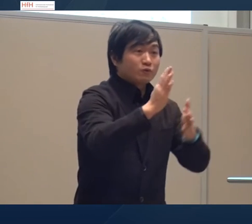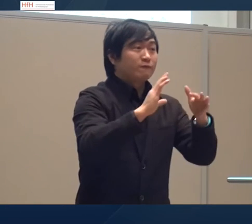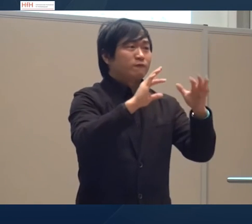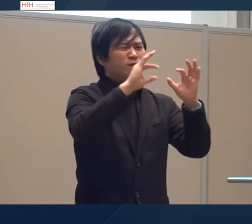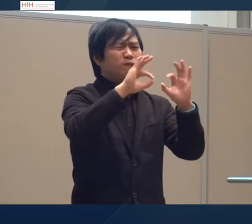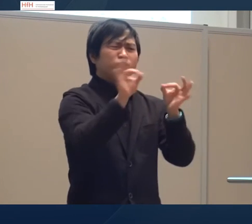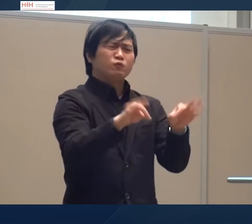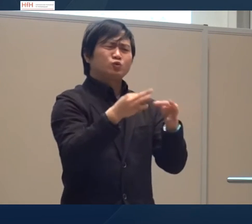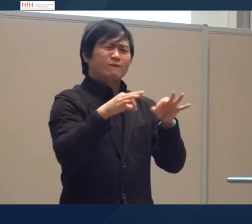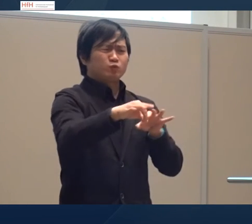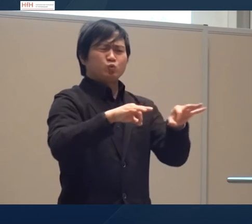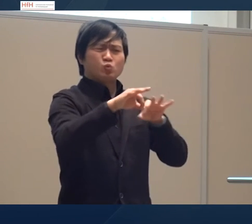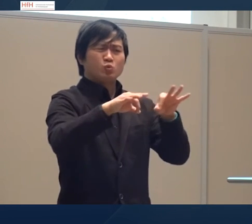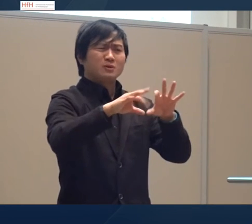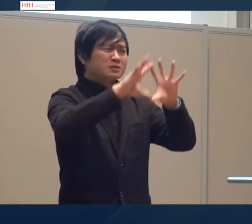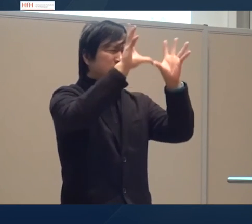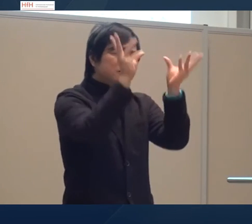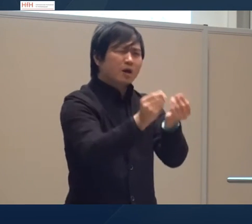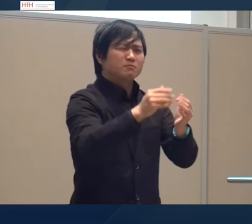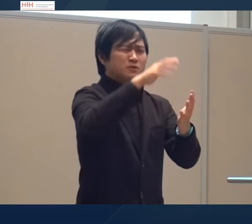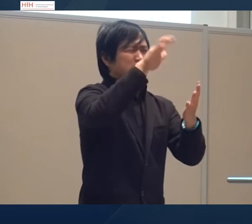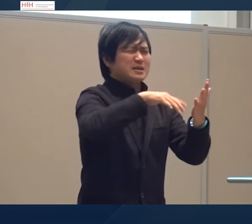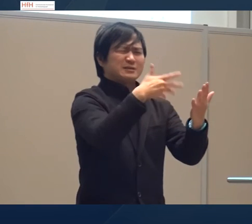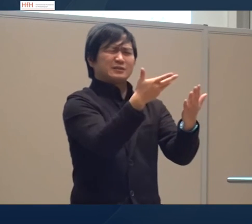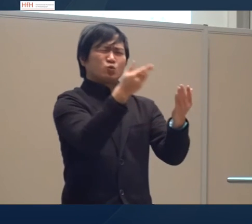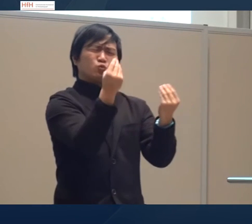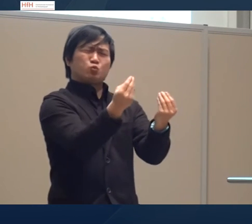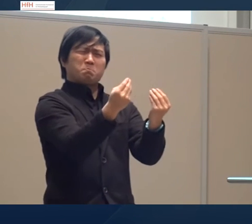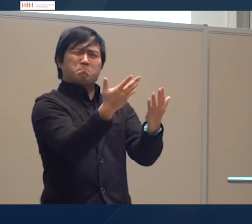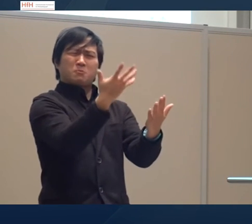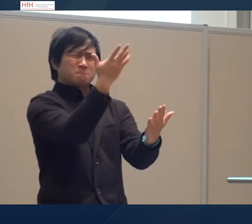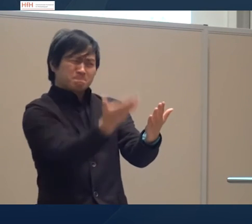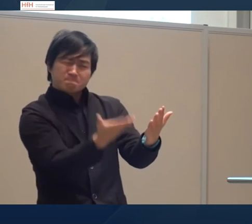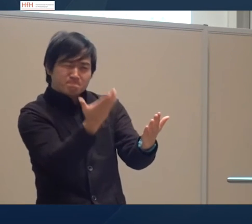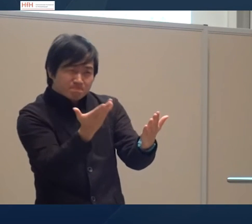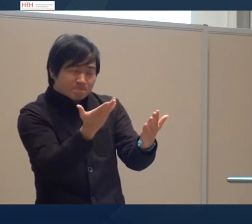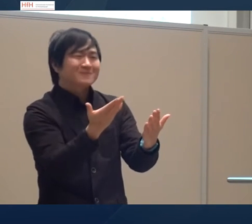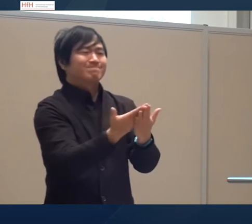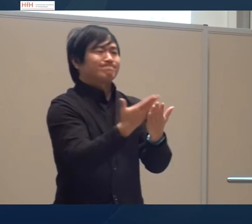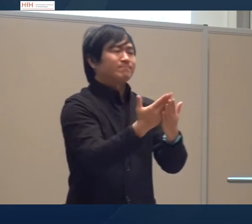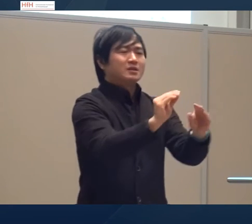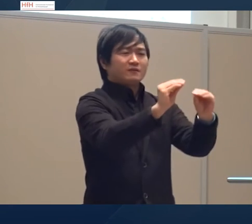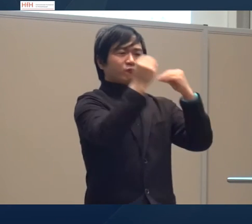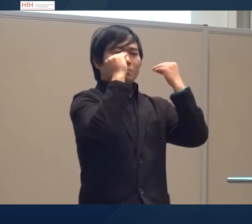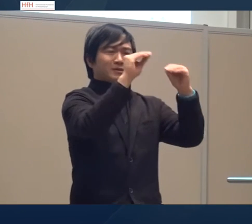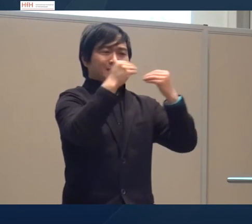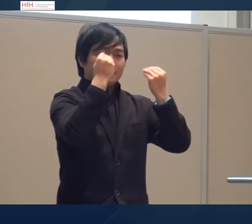auch die pragmatische Funktion zum Beispiel was ist das für ein Texttyp so haben wir diese erkannt da gibt es Informationen